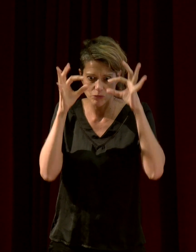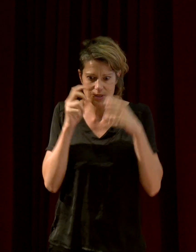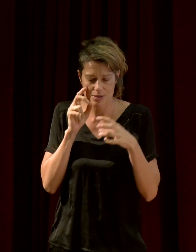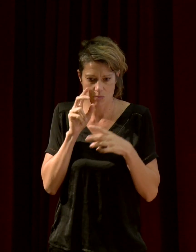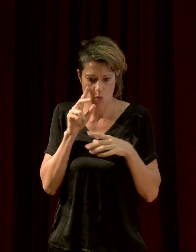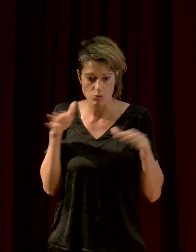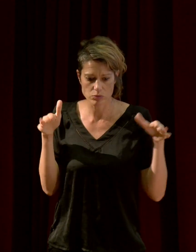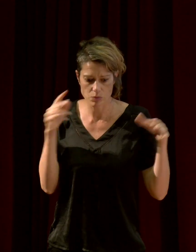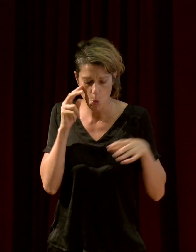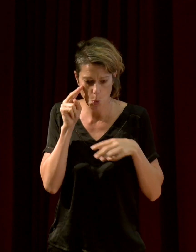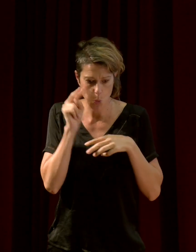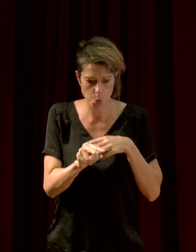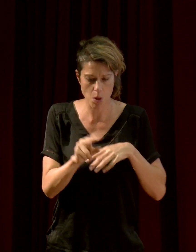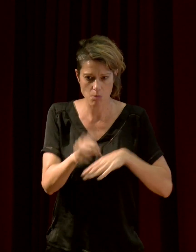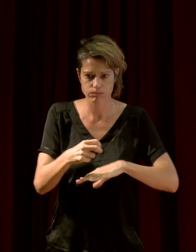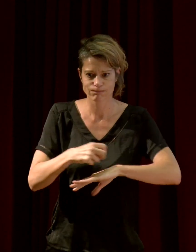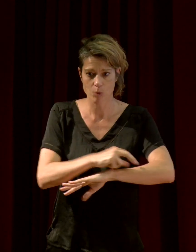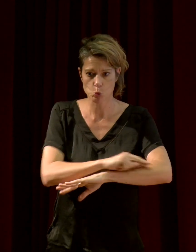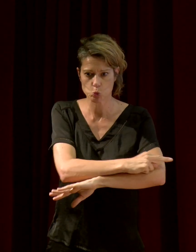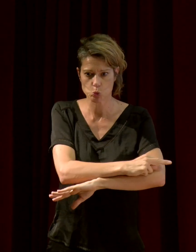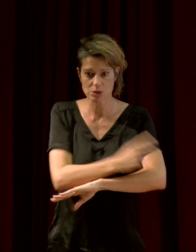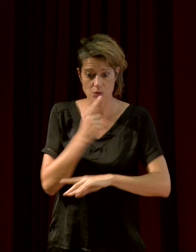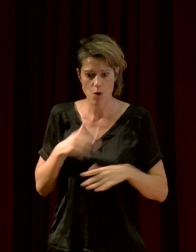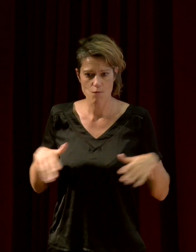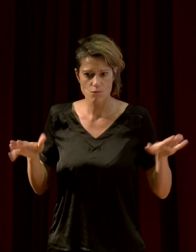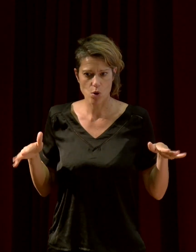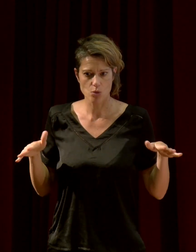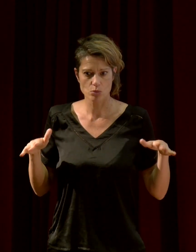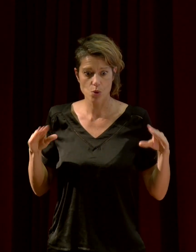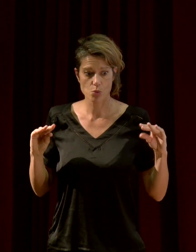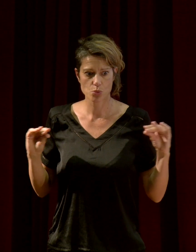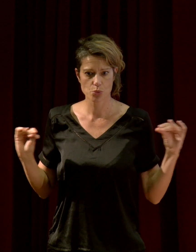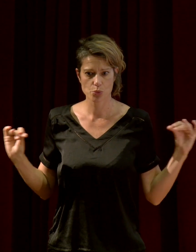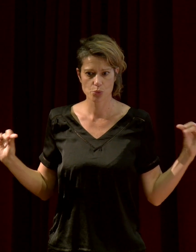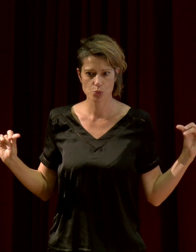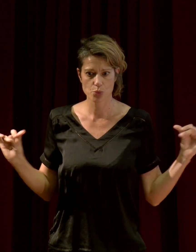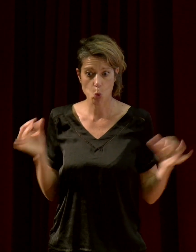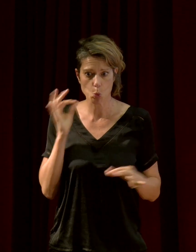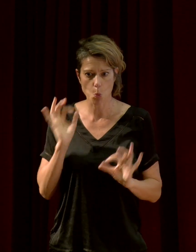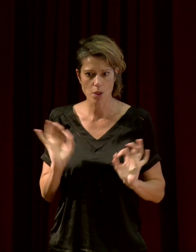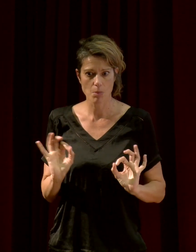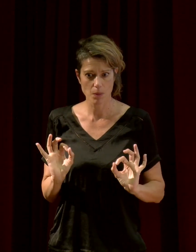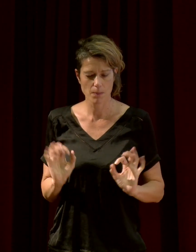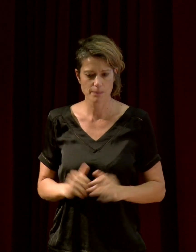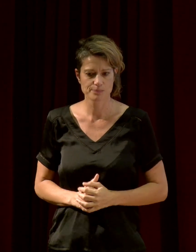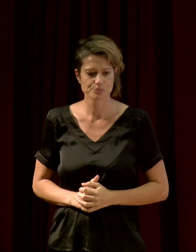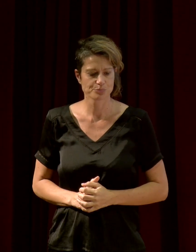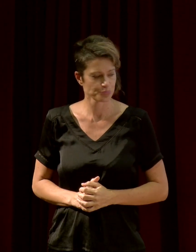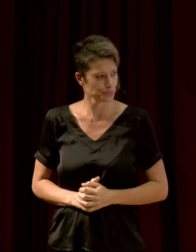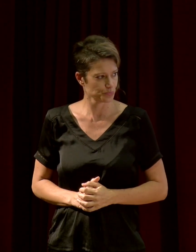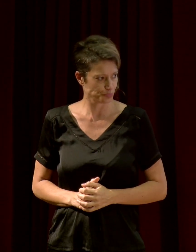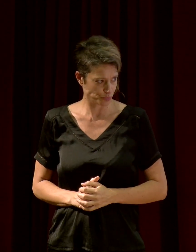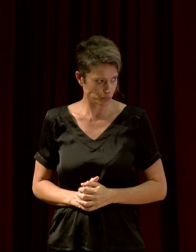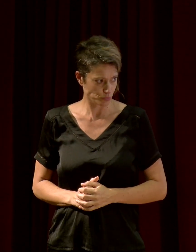qui eux aussi écoutent et qui doivent se faire silencieux. on sait que certains animaux, notamment, choisissent certains chemins sur le sol qui